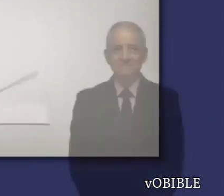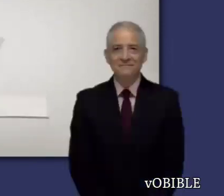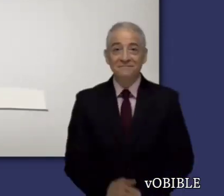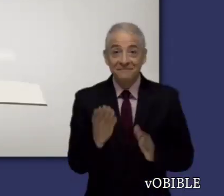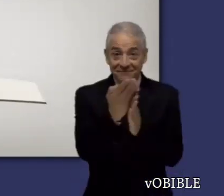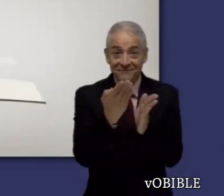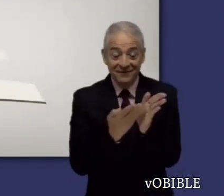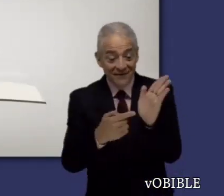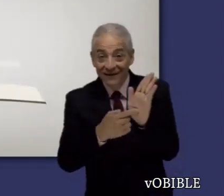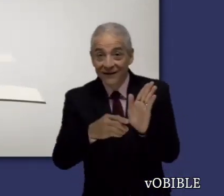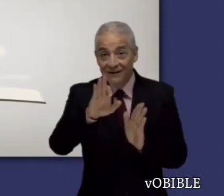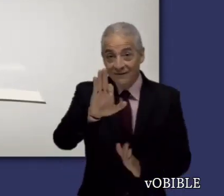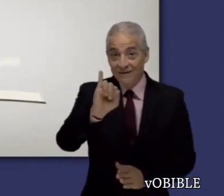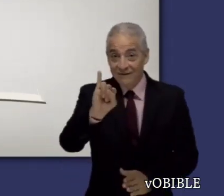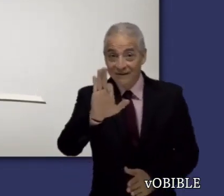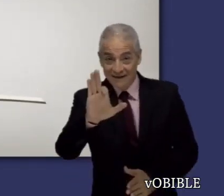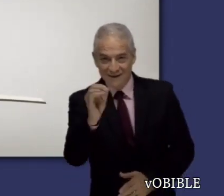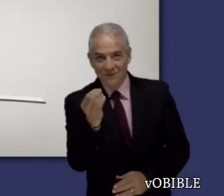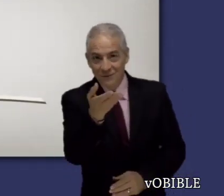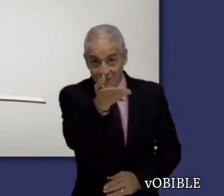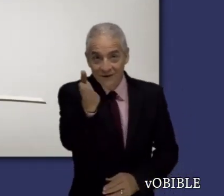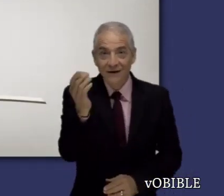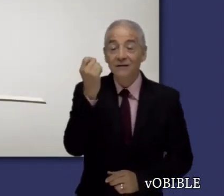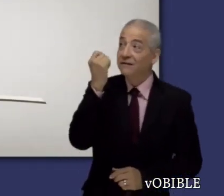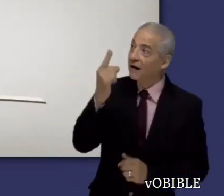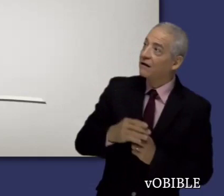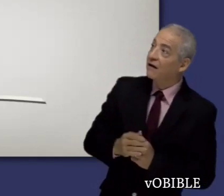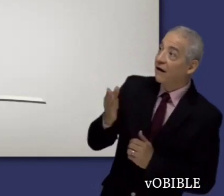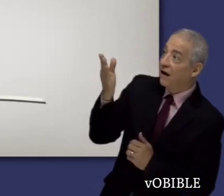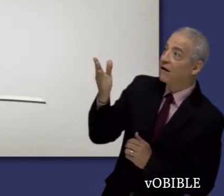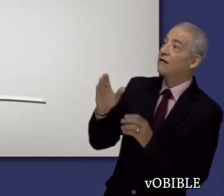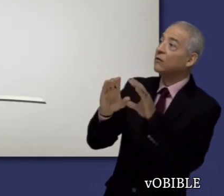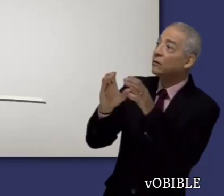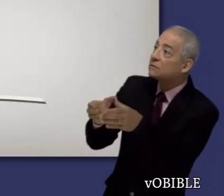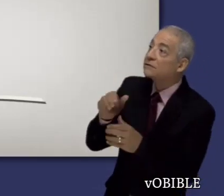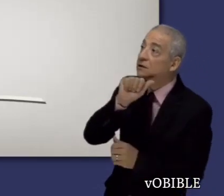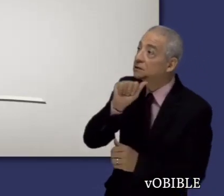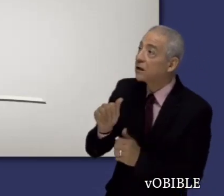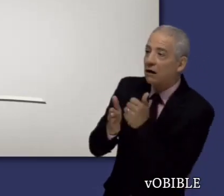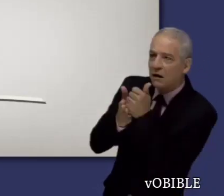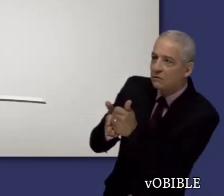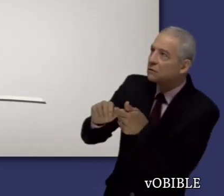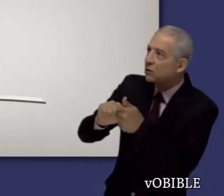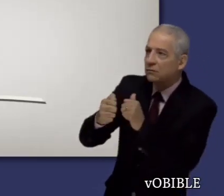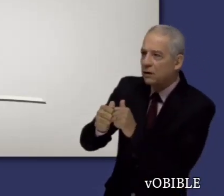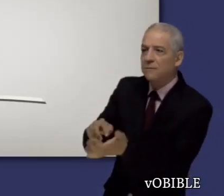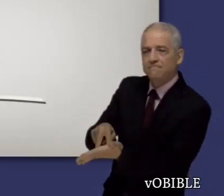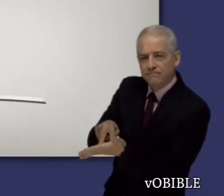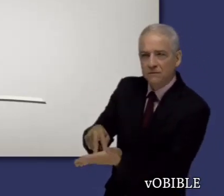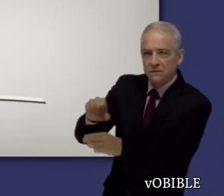Cuando lea la carta a Tito, fíjese en que los superintendentes deben atender con valor los problemas de la congregación,